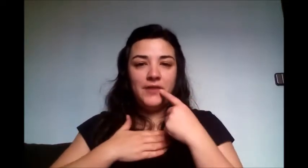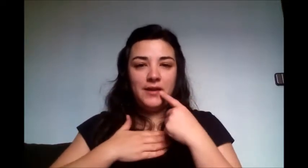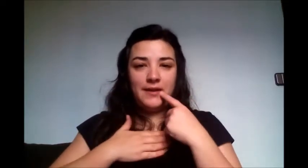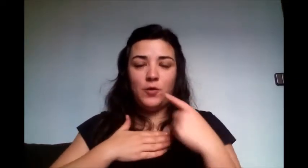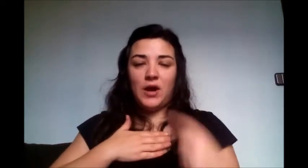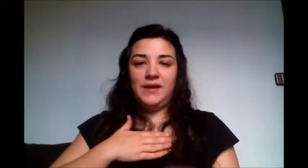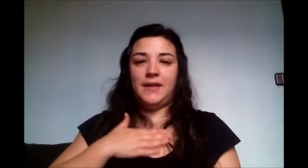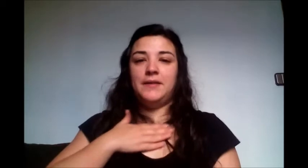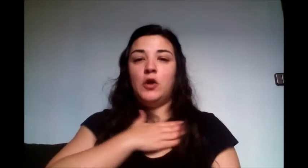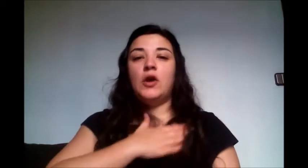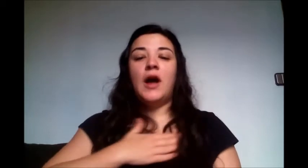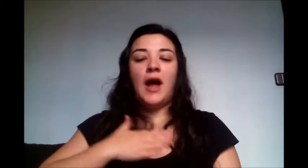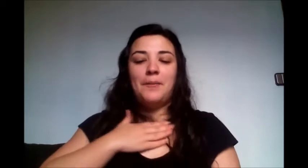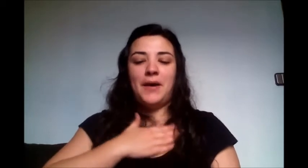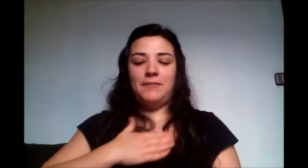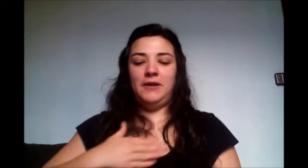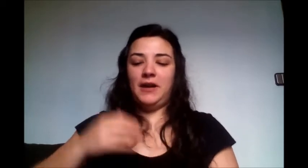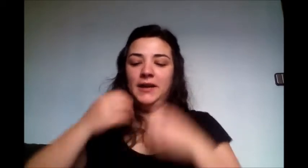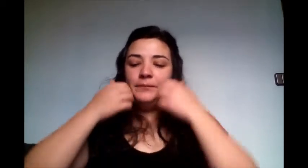diferencia de vocalización? Amable, ¿vale?